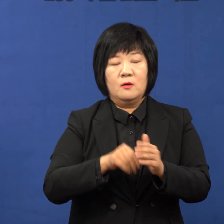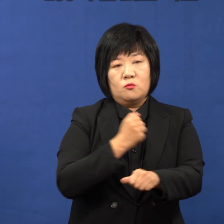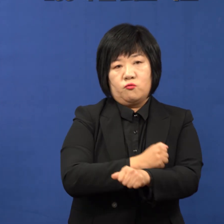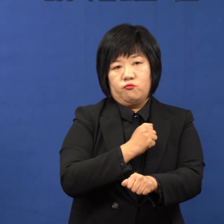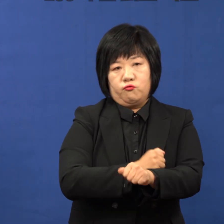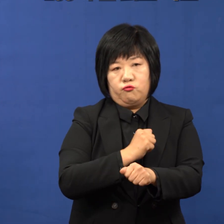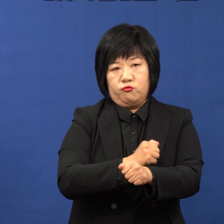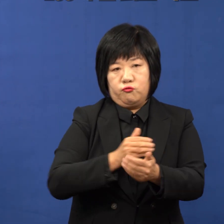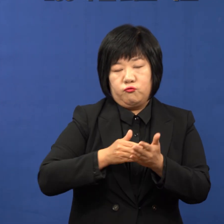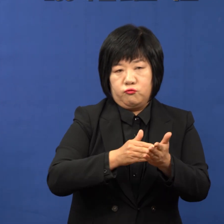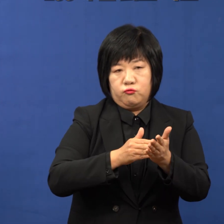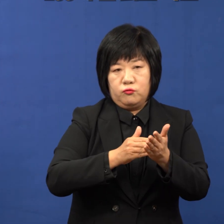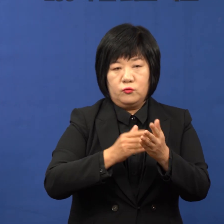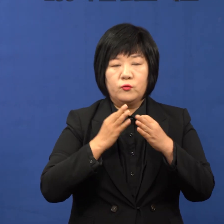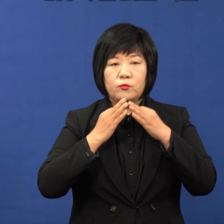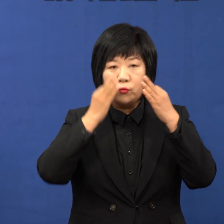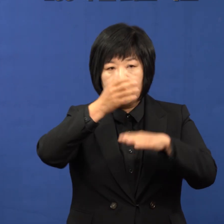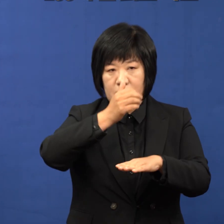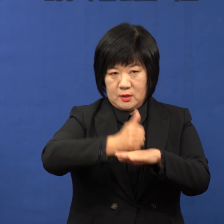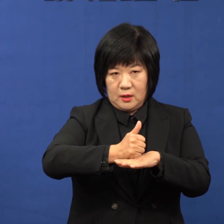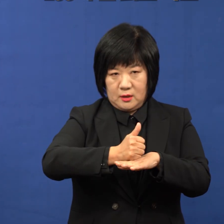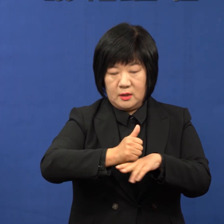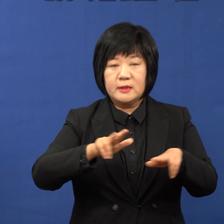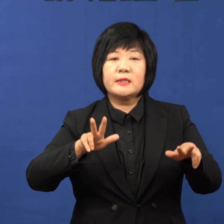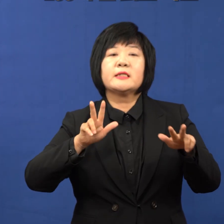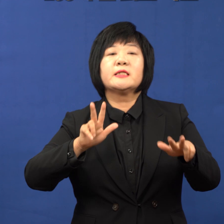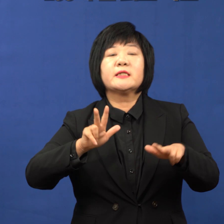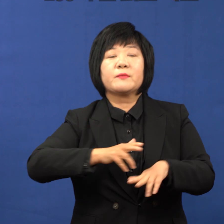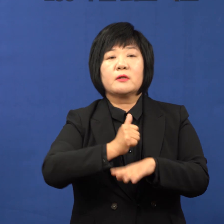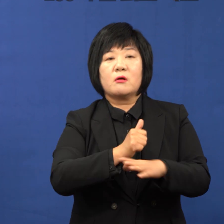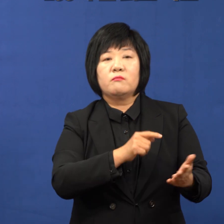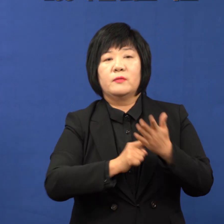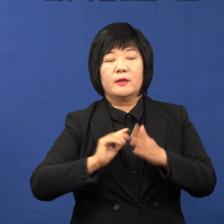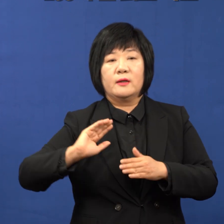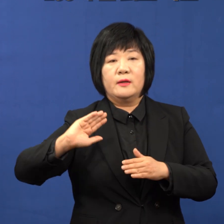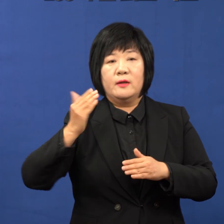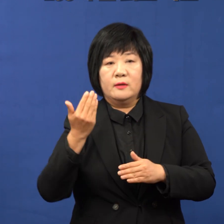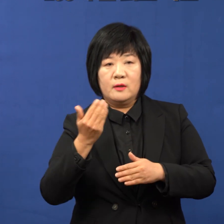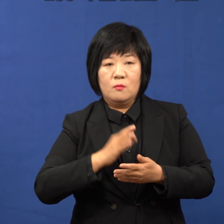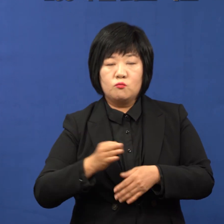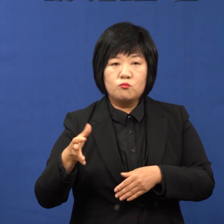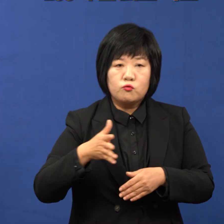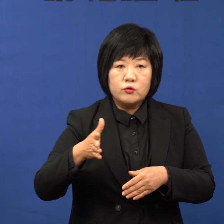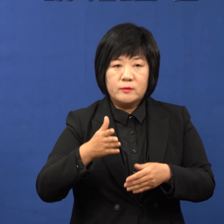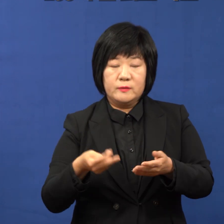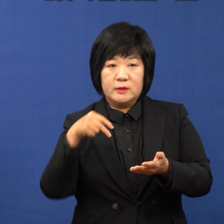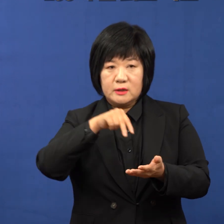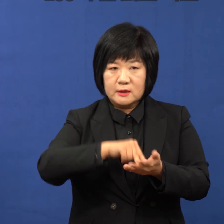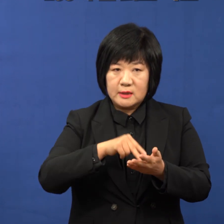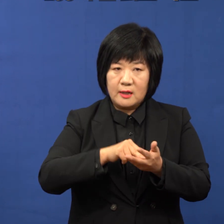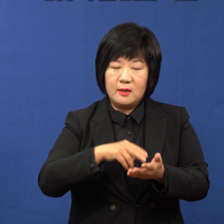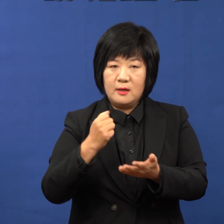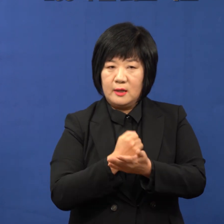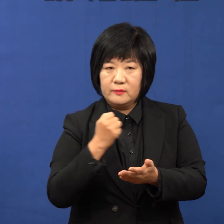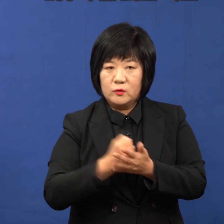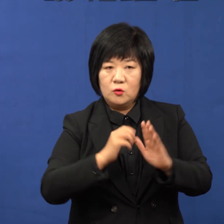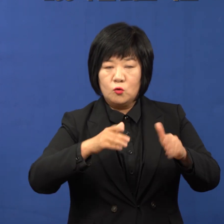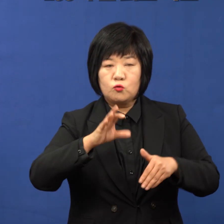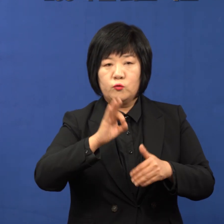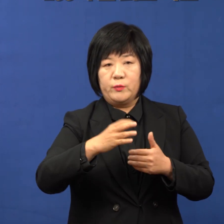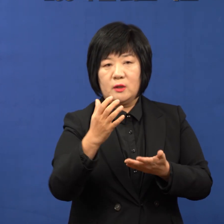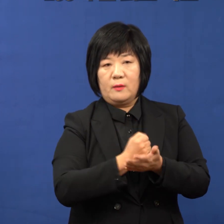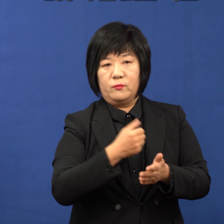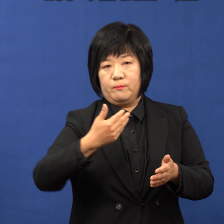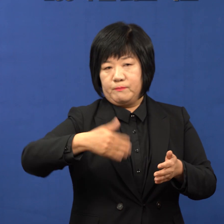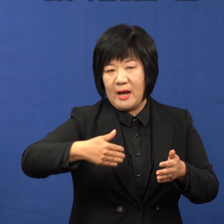결국은 이제와서 결실을 맺게 되었습니다. 도시철도 무임승차 손실보전 예산은 아쉽게도 국비 확보가